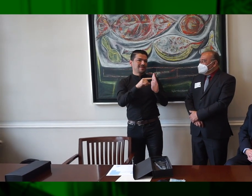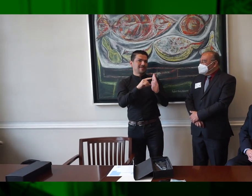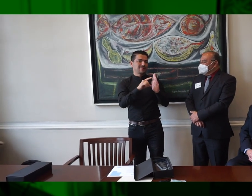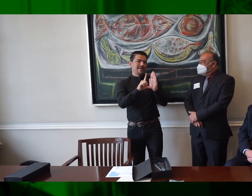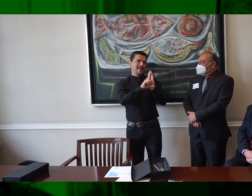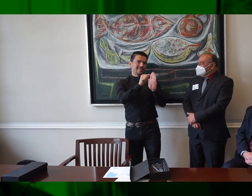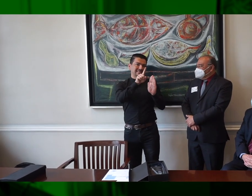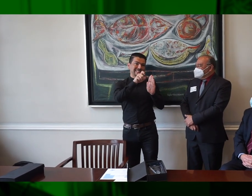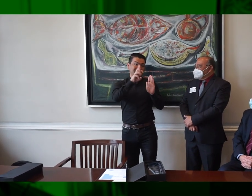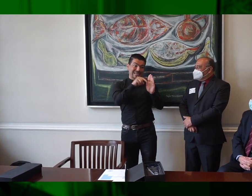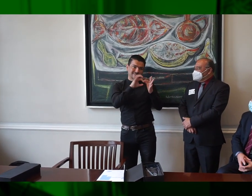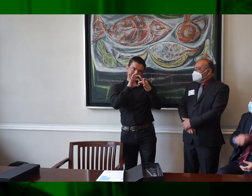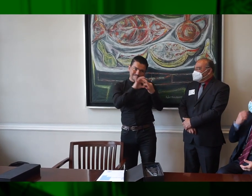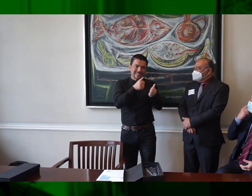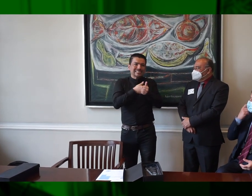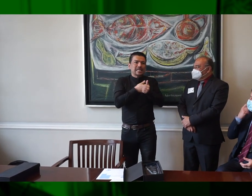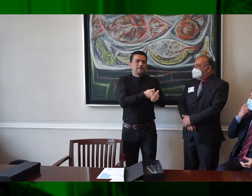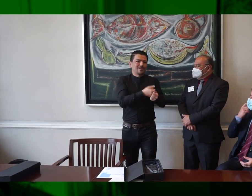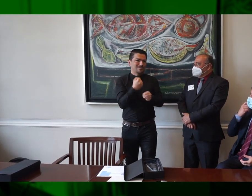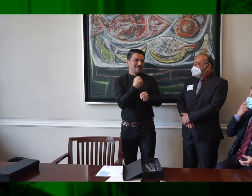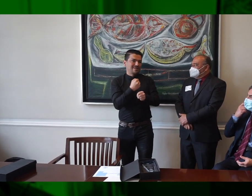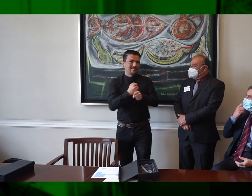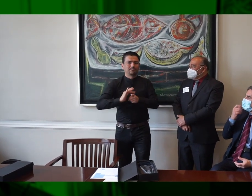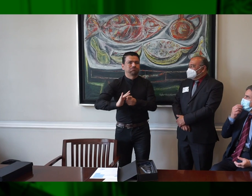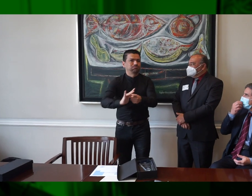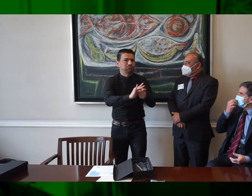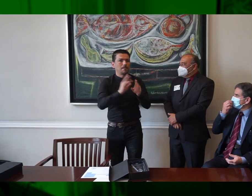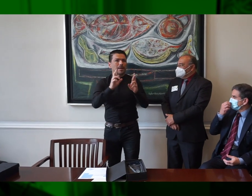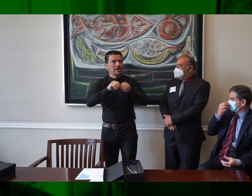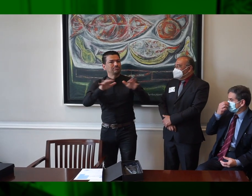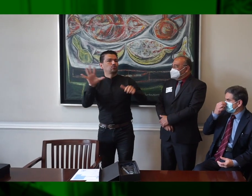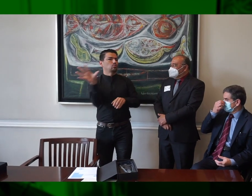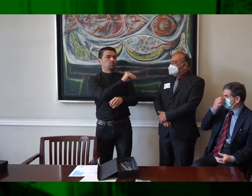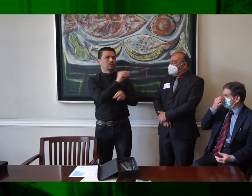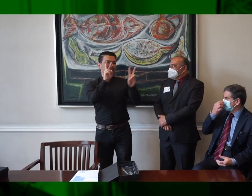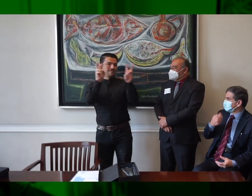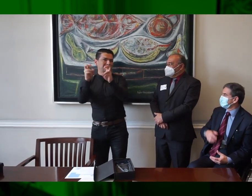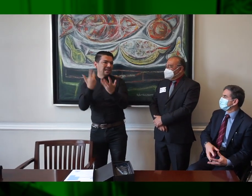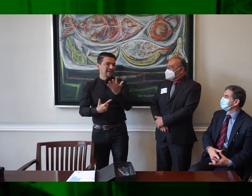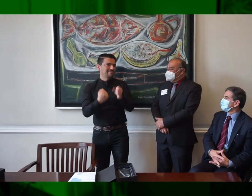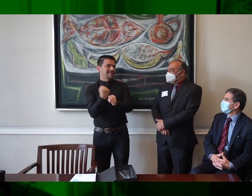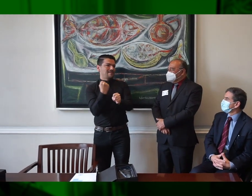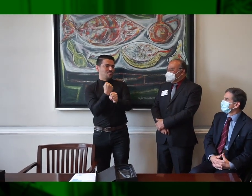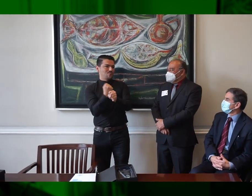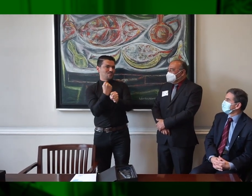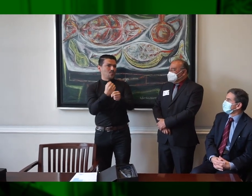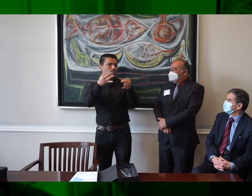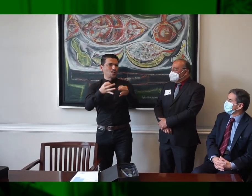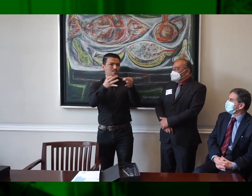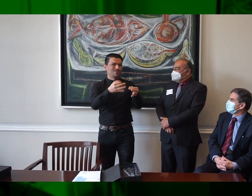dispuesto a trabajar de la mano con las entidades públicas y privadas. Nosotros somos veedores y hacemos seguimiento a todo ese proceso